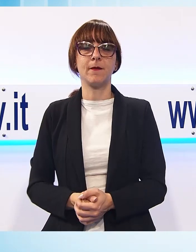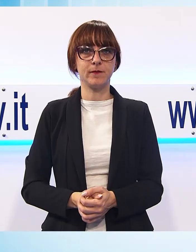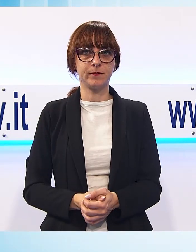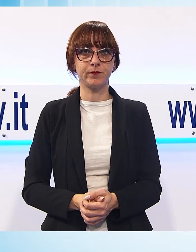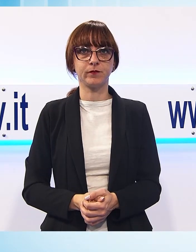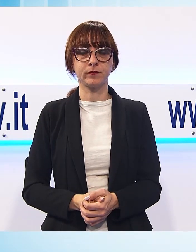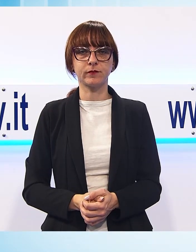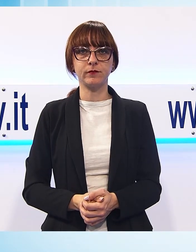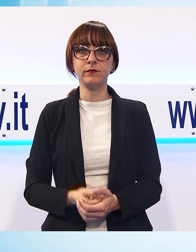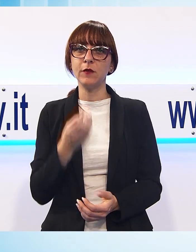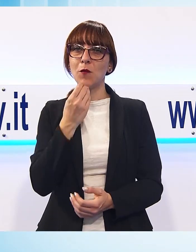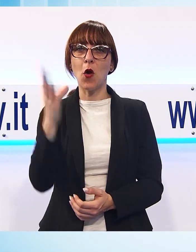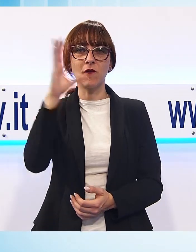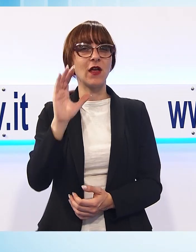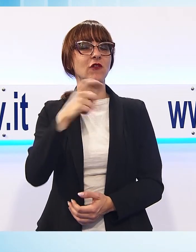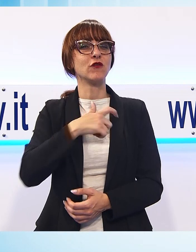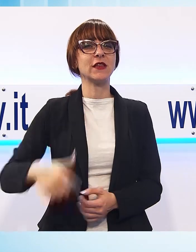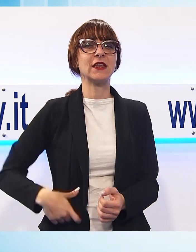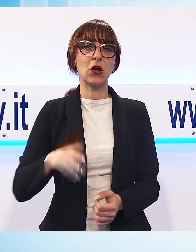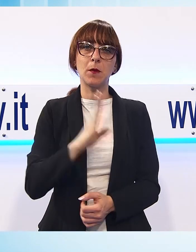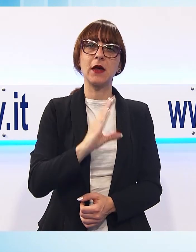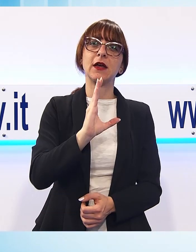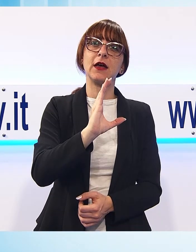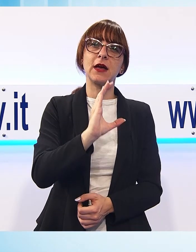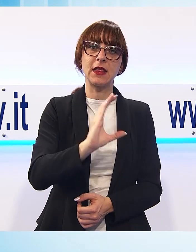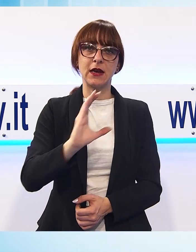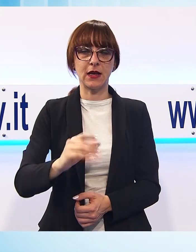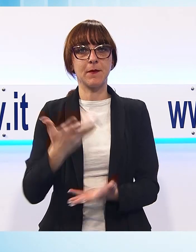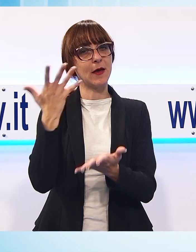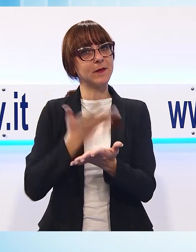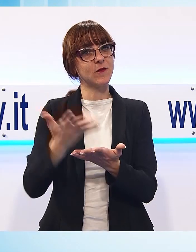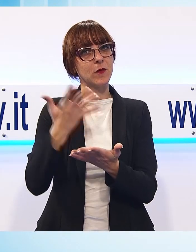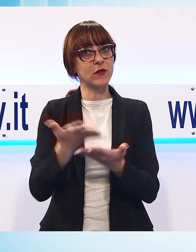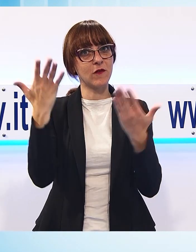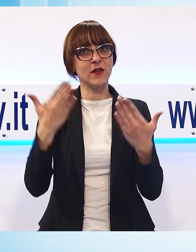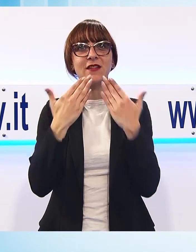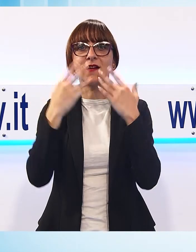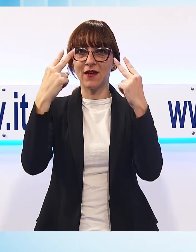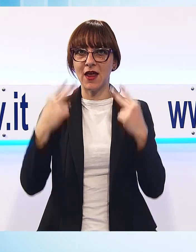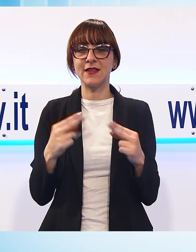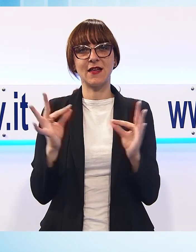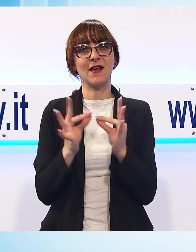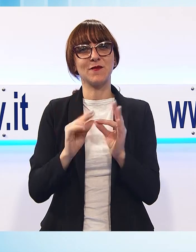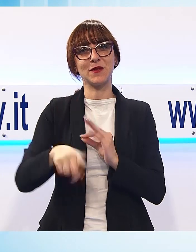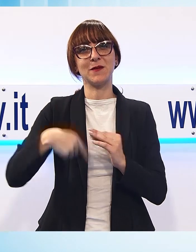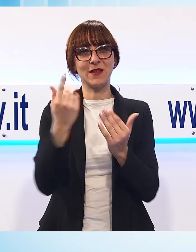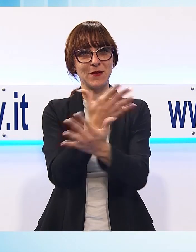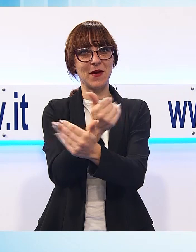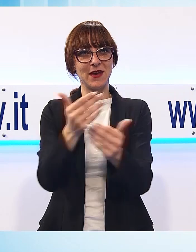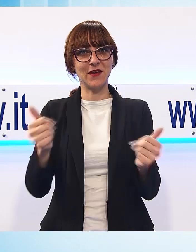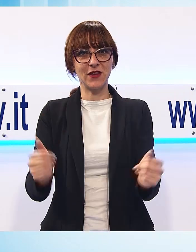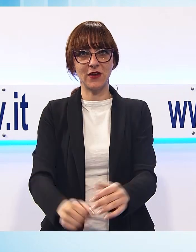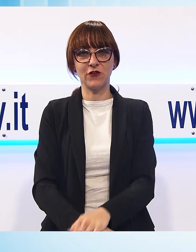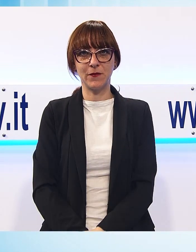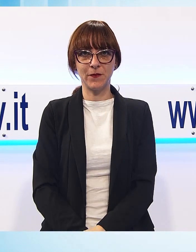E buon viaggio quindi alla sindaco di barga, Caterina Campani. È tutto per la prima parte del Tg, ora c'è la pubblicità, poi lo sport.